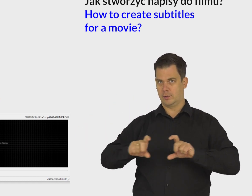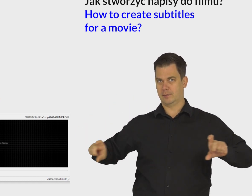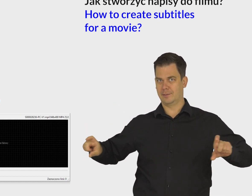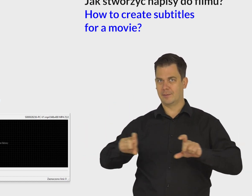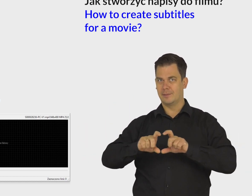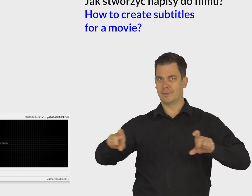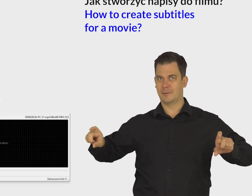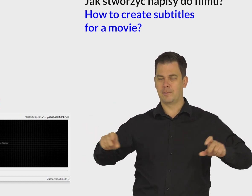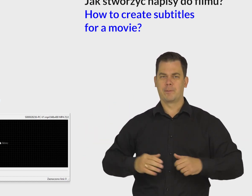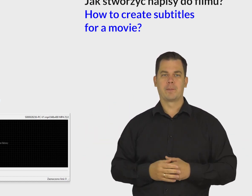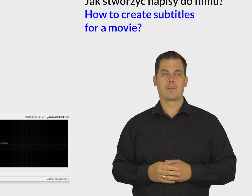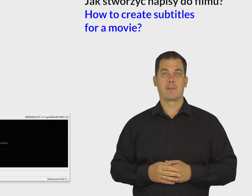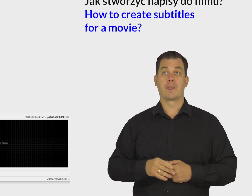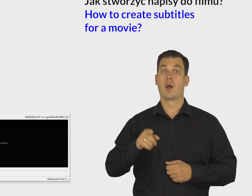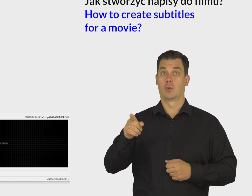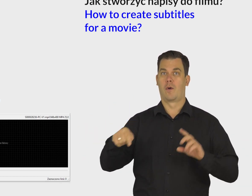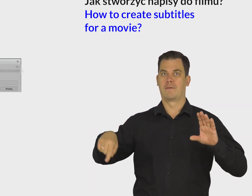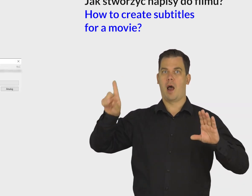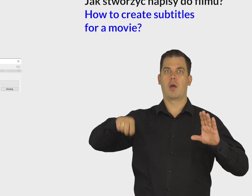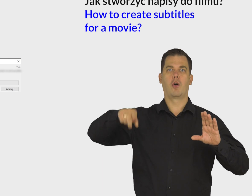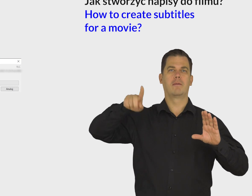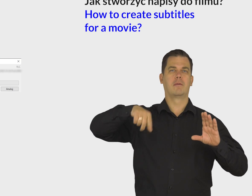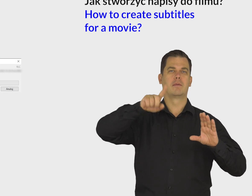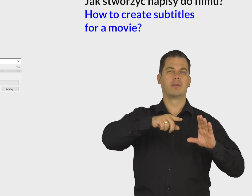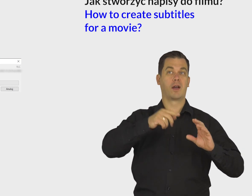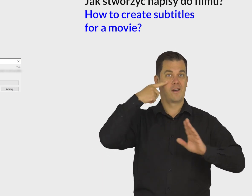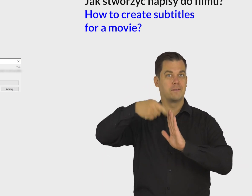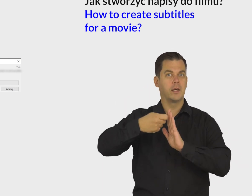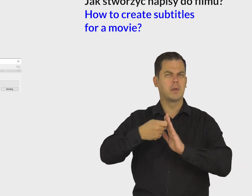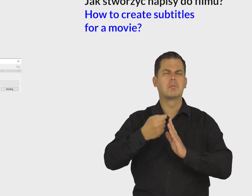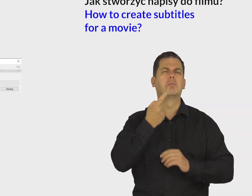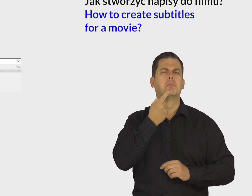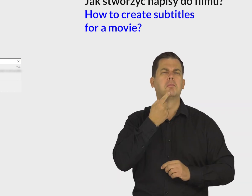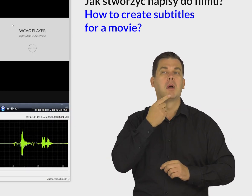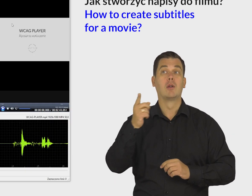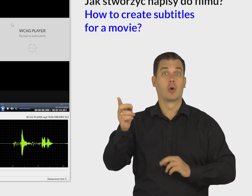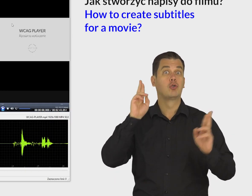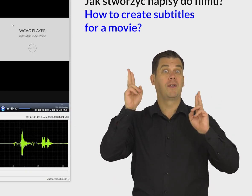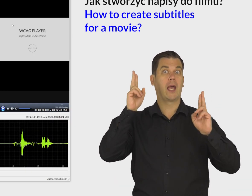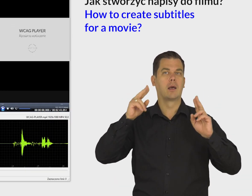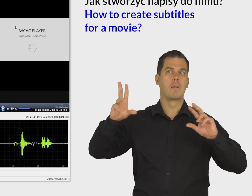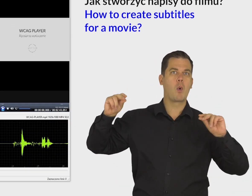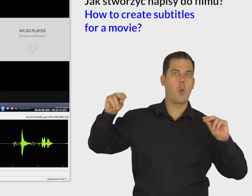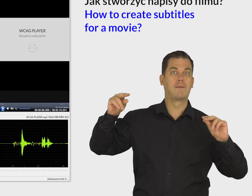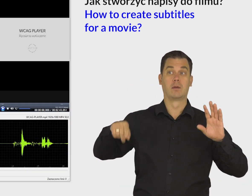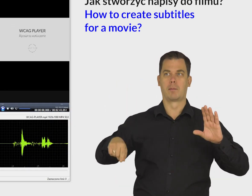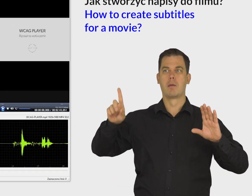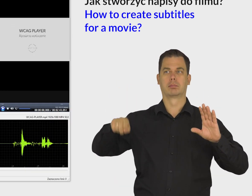czarnym polu. Pojawi się wykres falowy filmu. Jest to graficzne przedstawienie dźwięku w